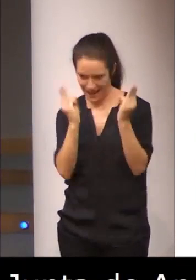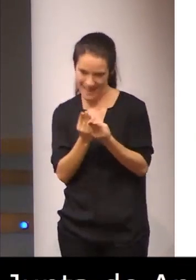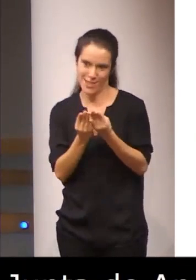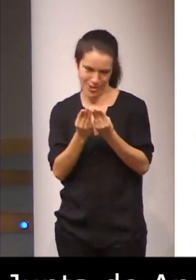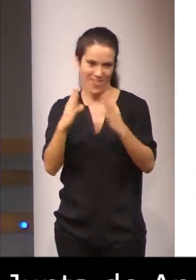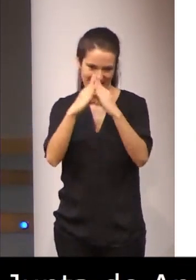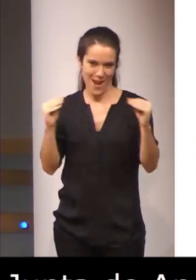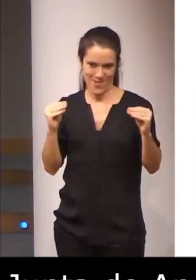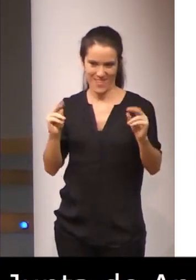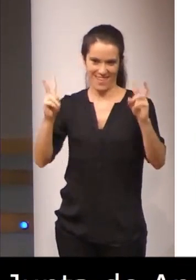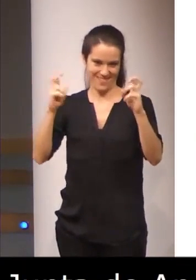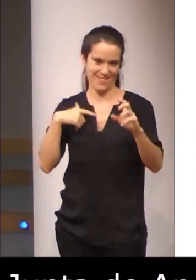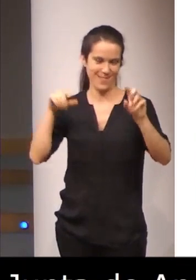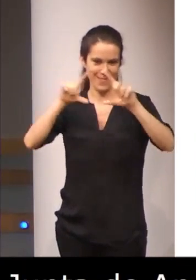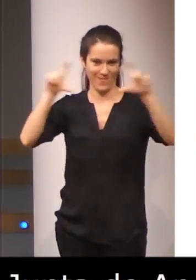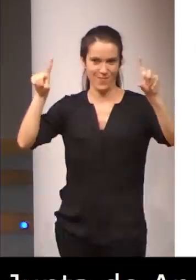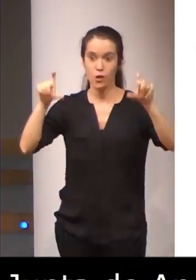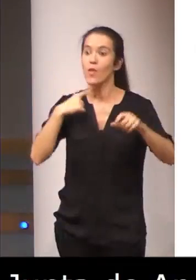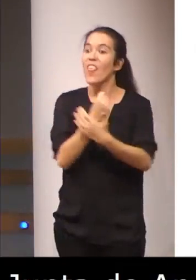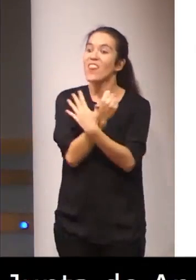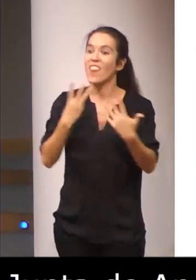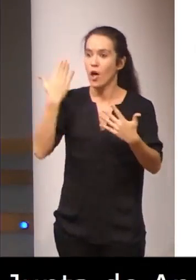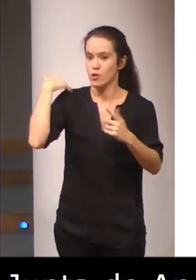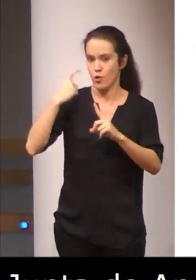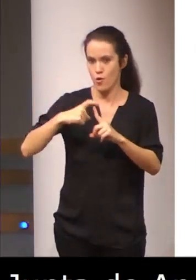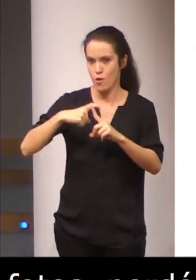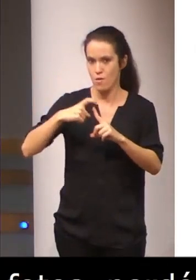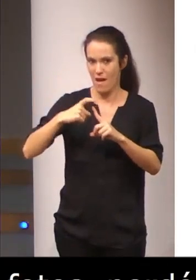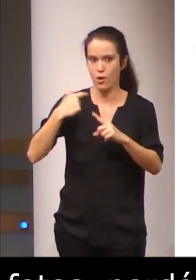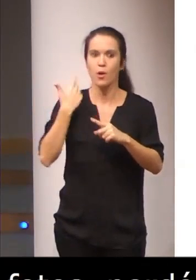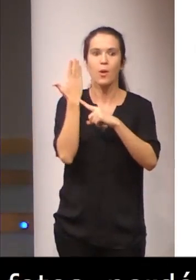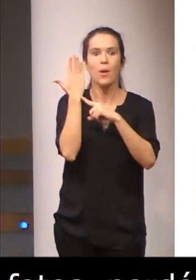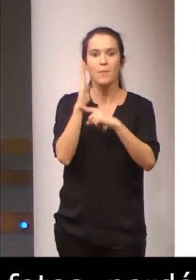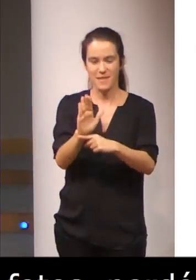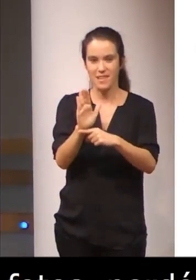En mayo, el 18 de mayo, donde se presentó